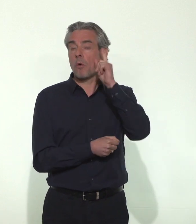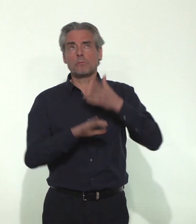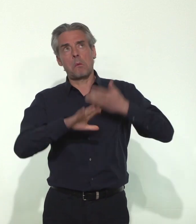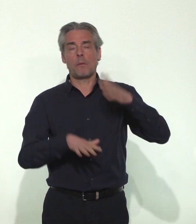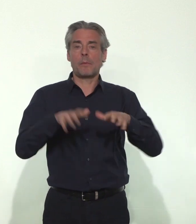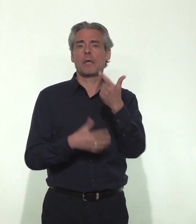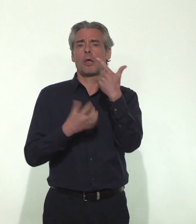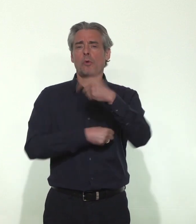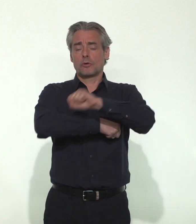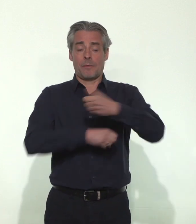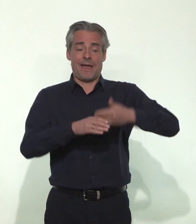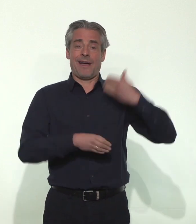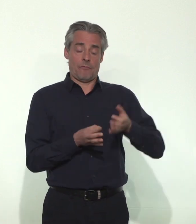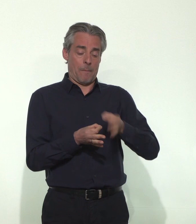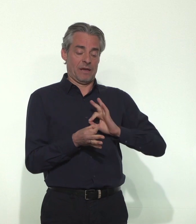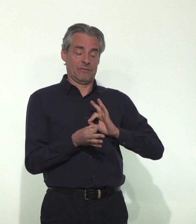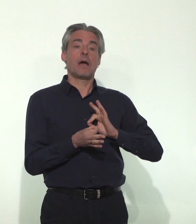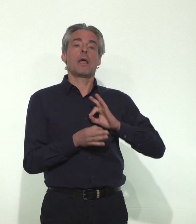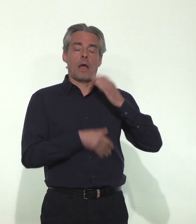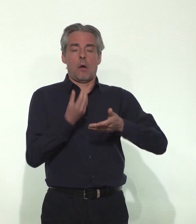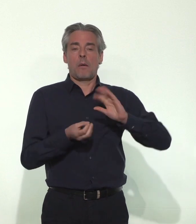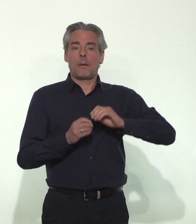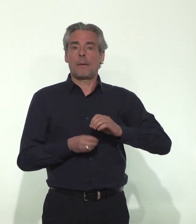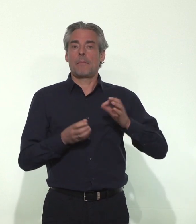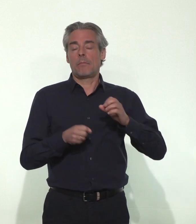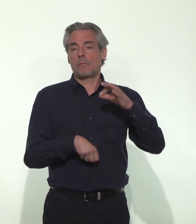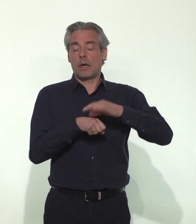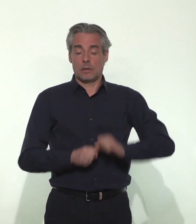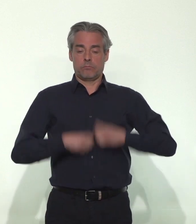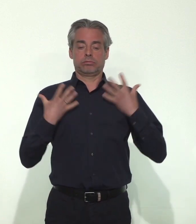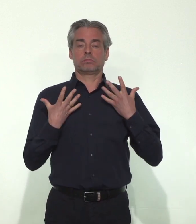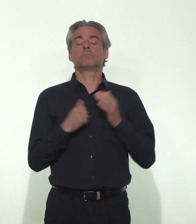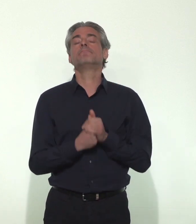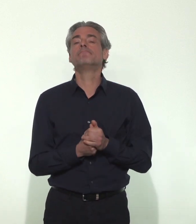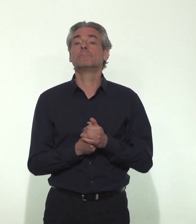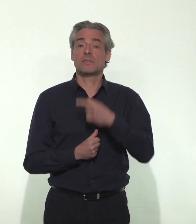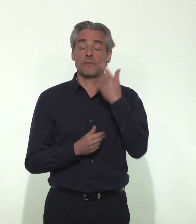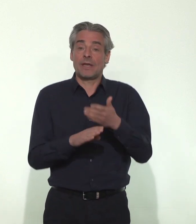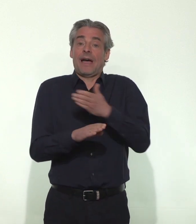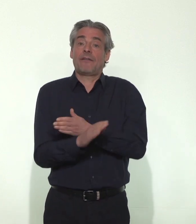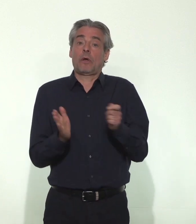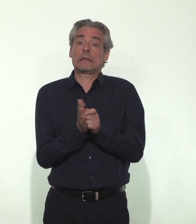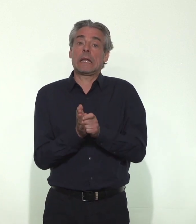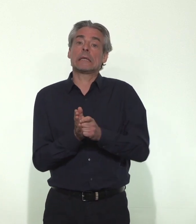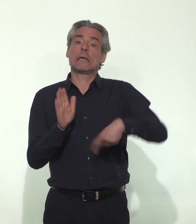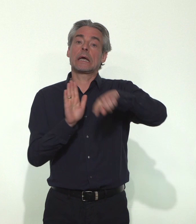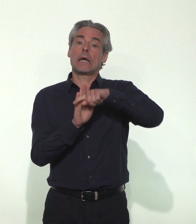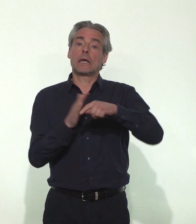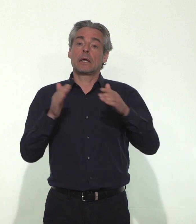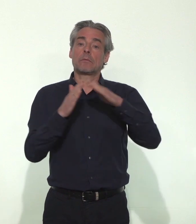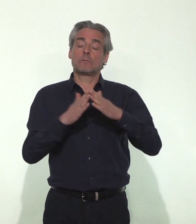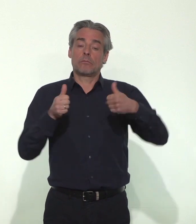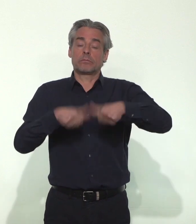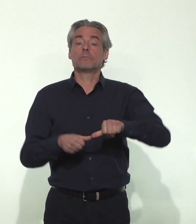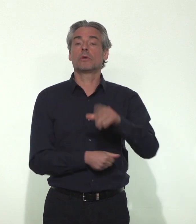environ deux semaines avant l'entrée donc en vigueur du confinement. Dans les Outre-mer, notamment à la Réunion, la